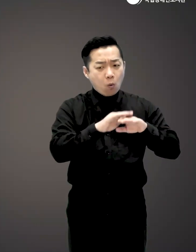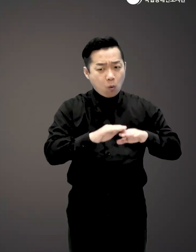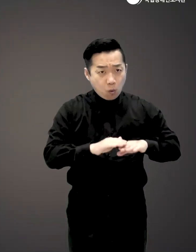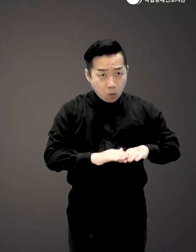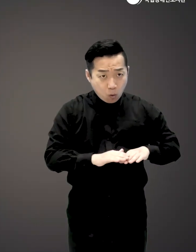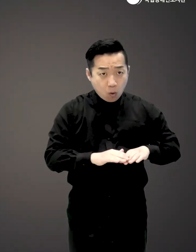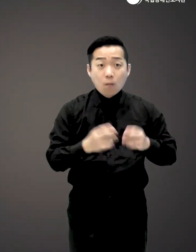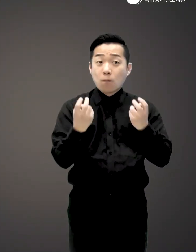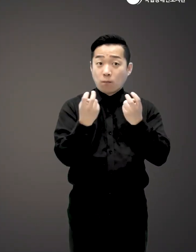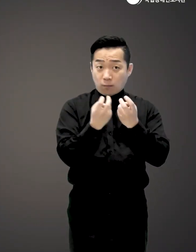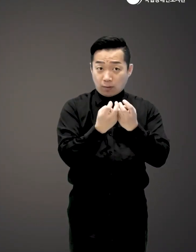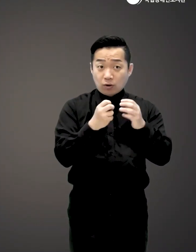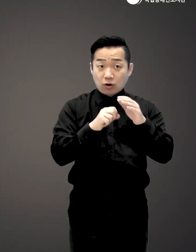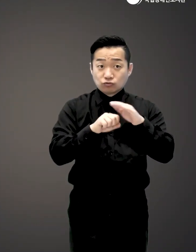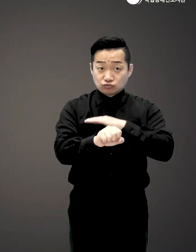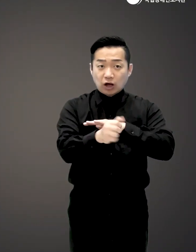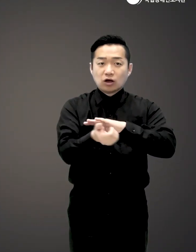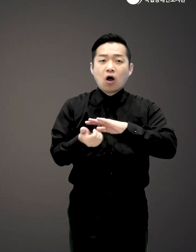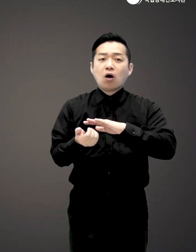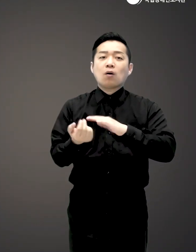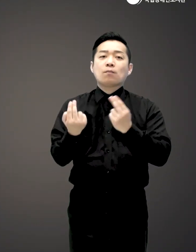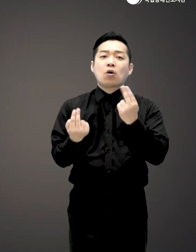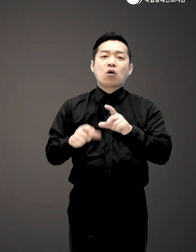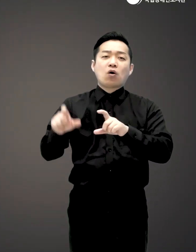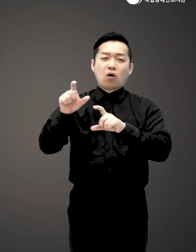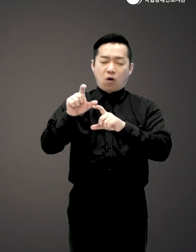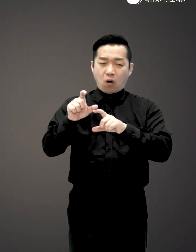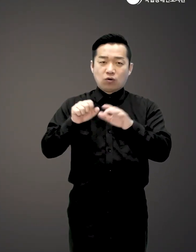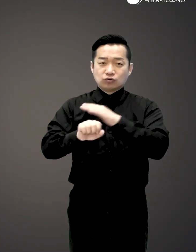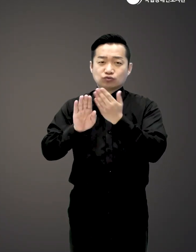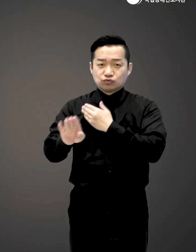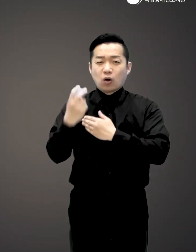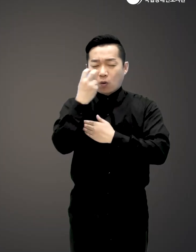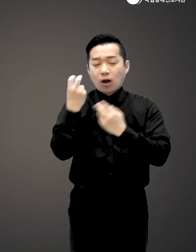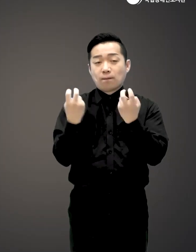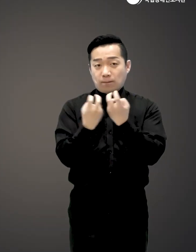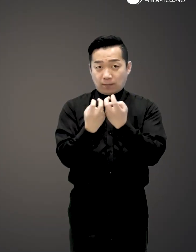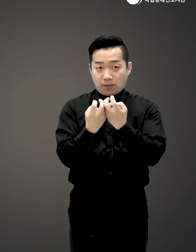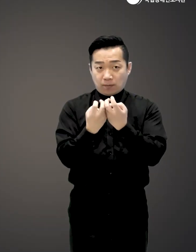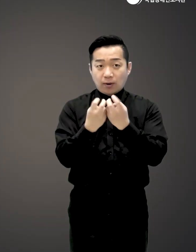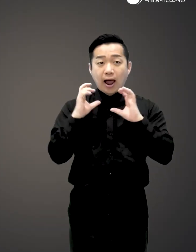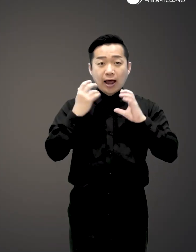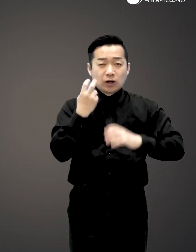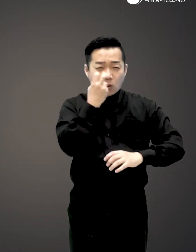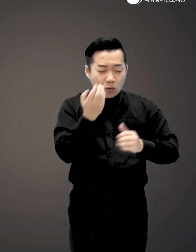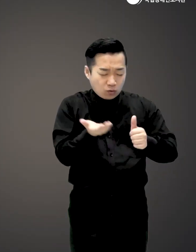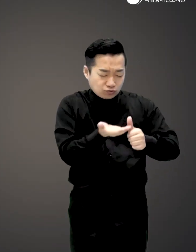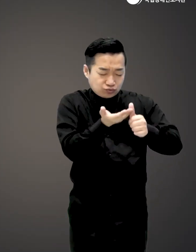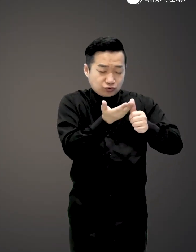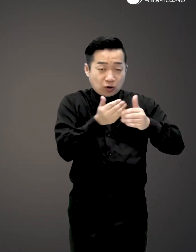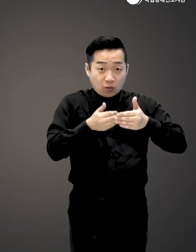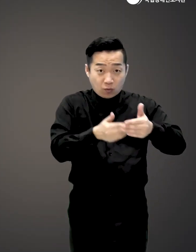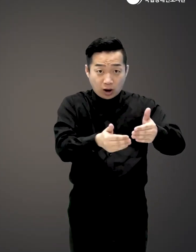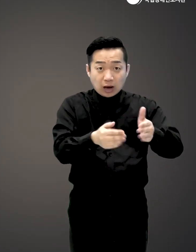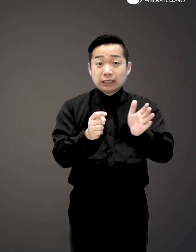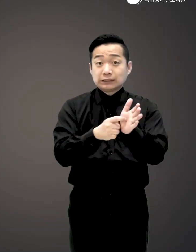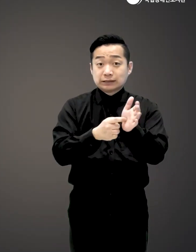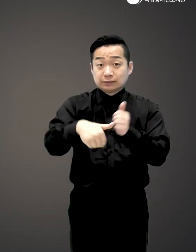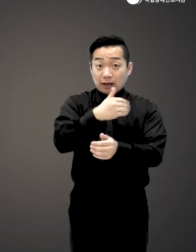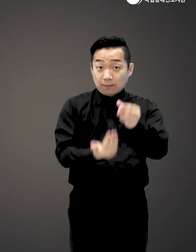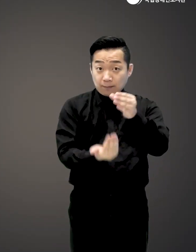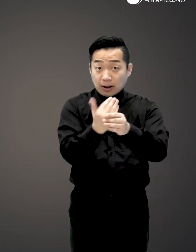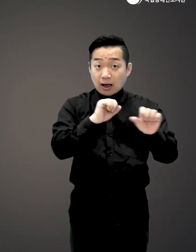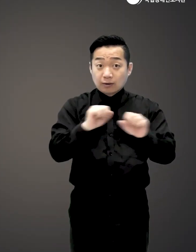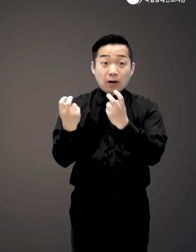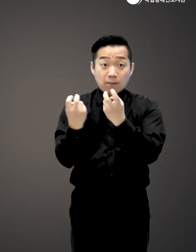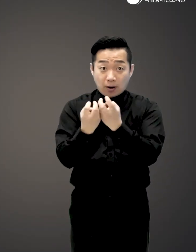출산 전보다 건강하게 산후조리하는 방법 아기 돌보는 모든 과정에서부터 응급상황 대처법